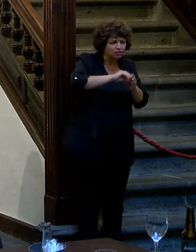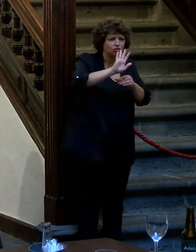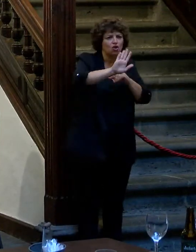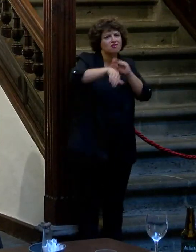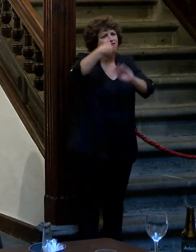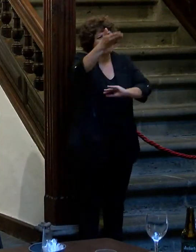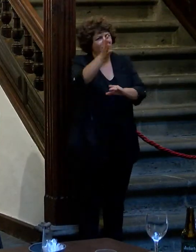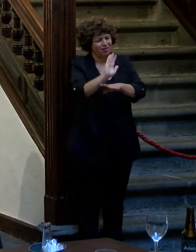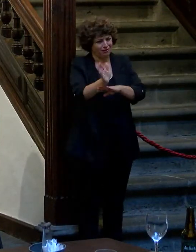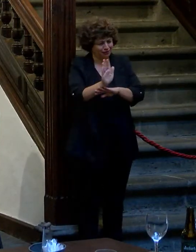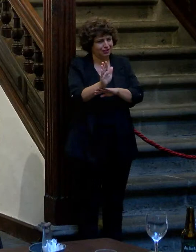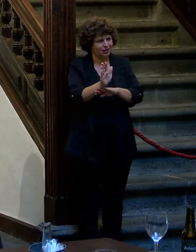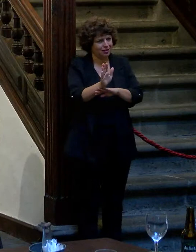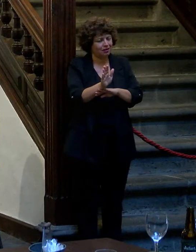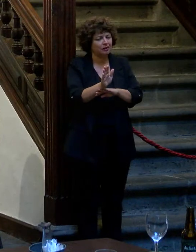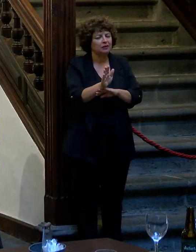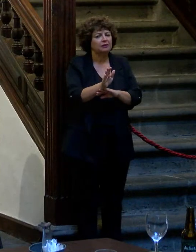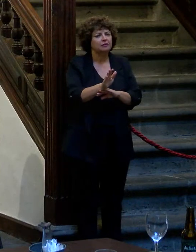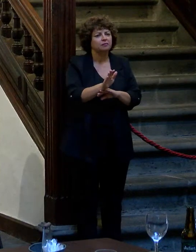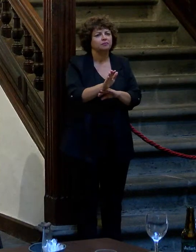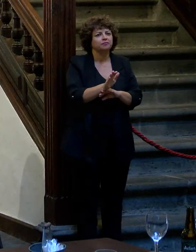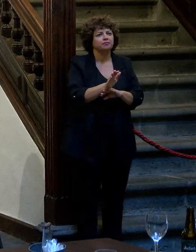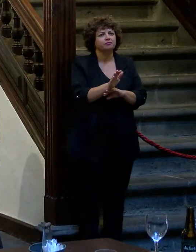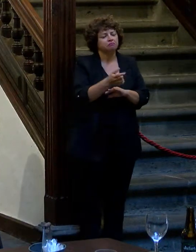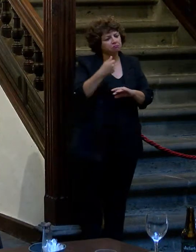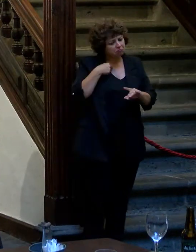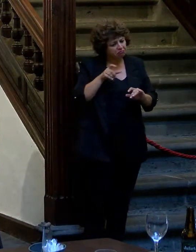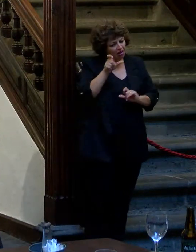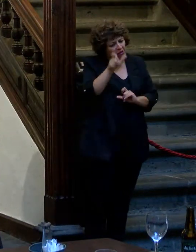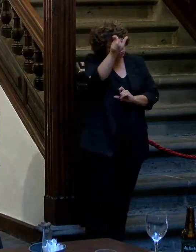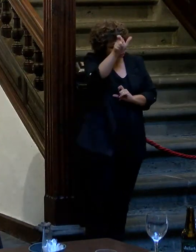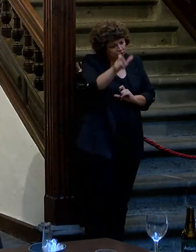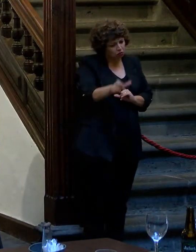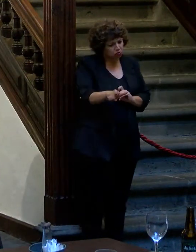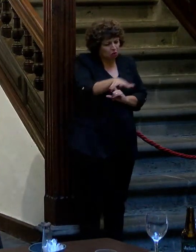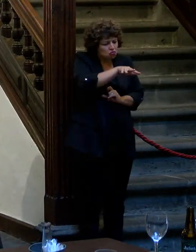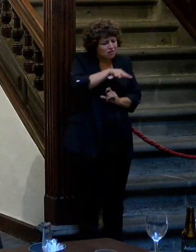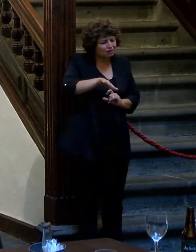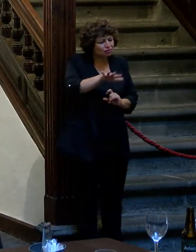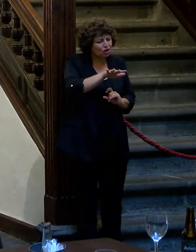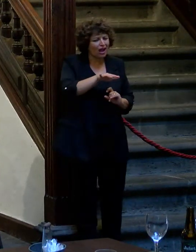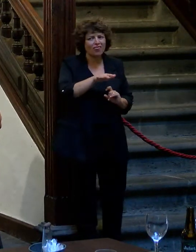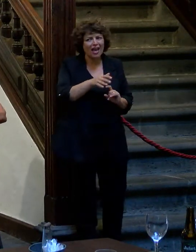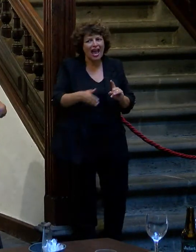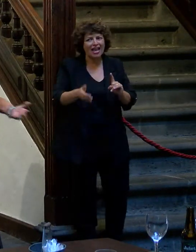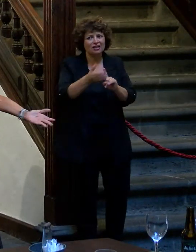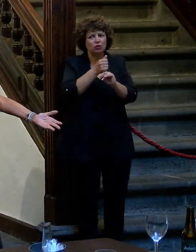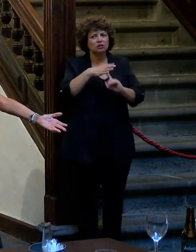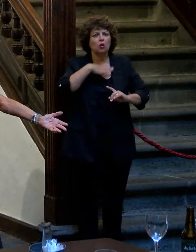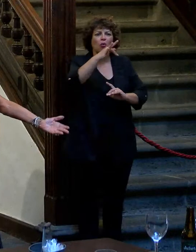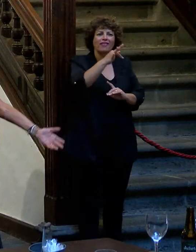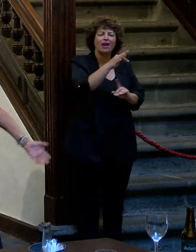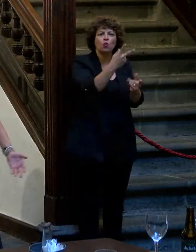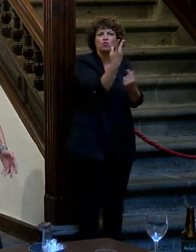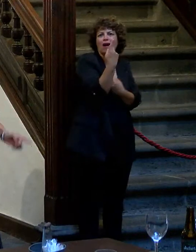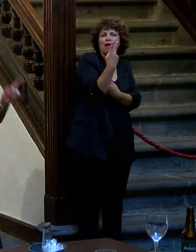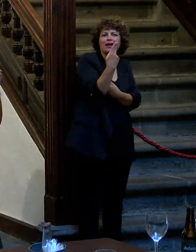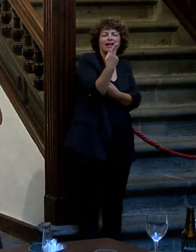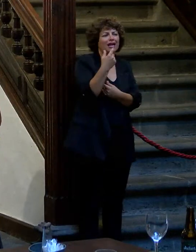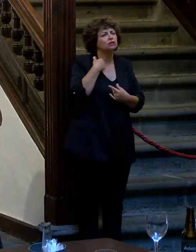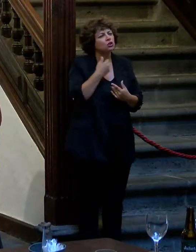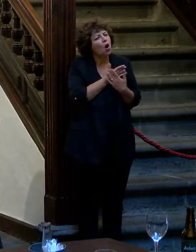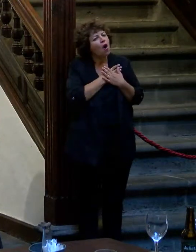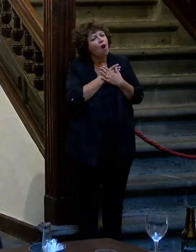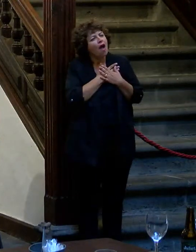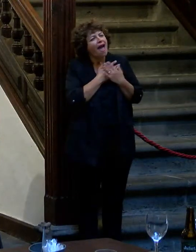del cine y encontré un lugar de encuentro es como puede ser una pareja puede ser también una persona he